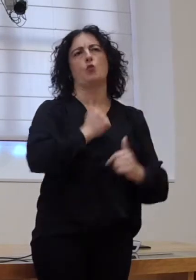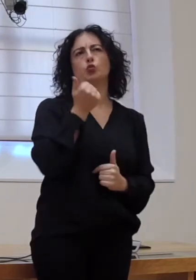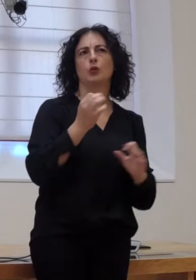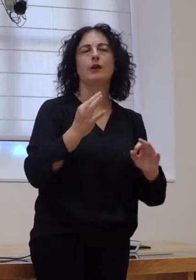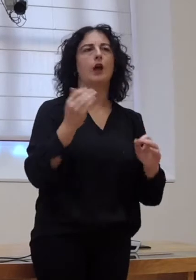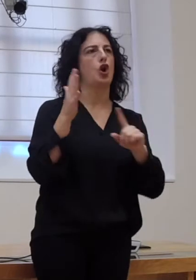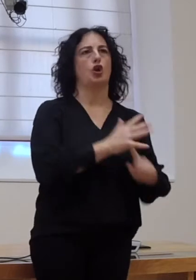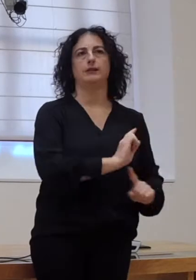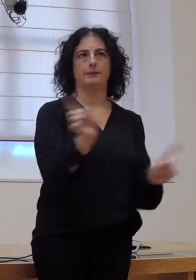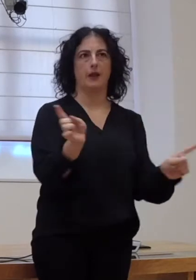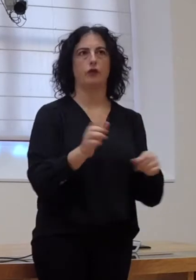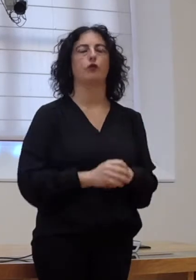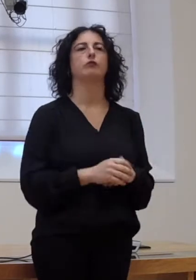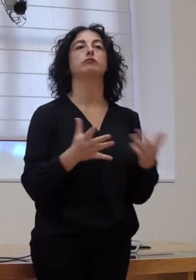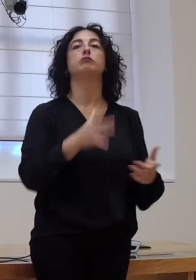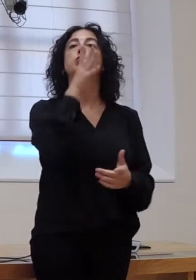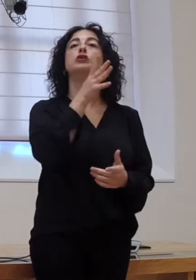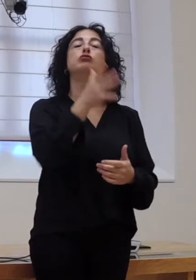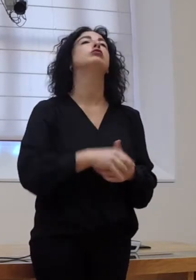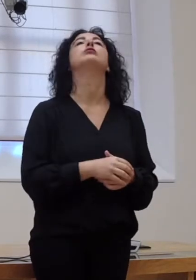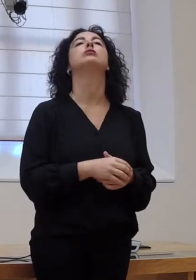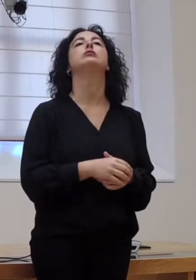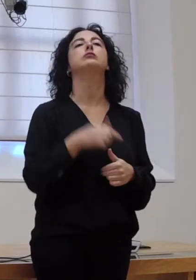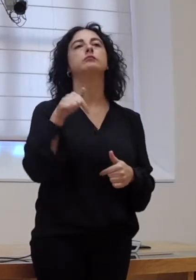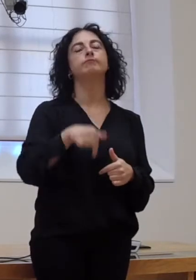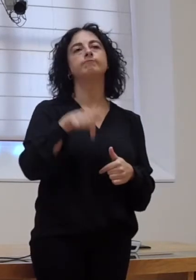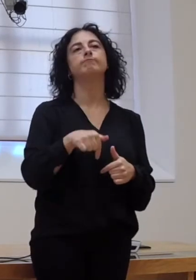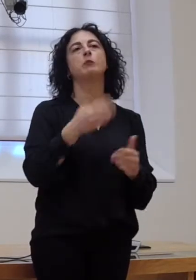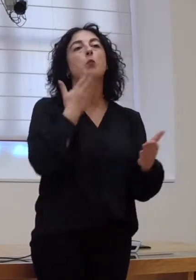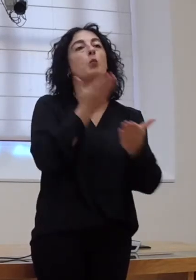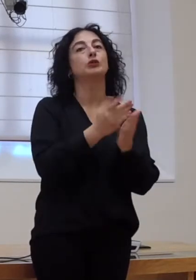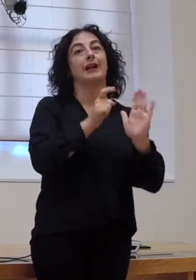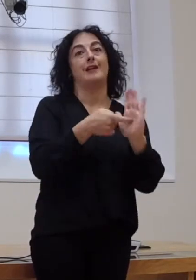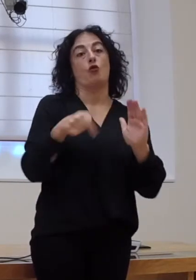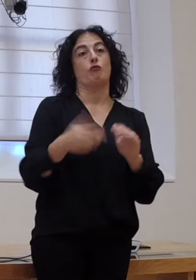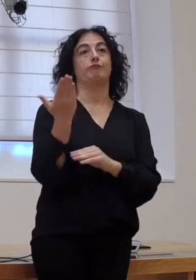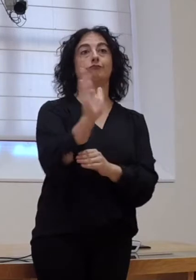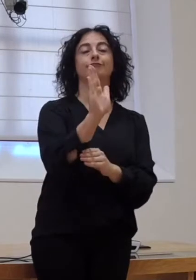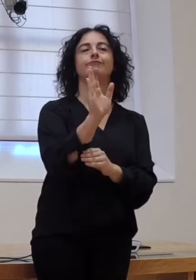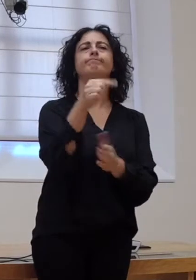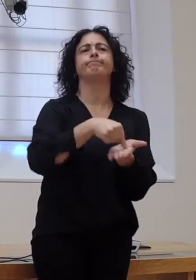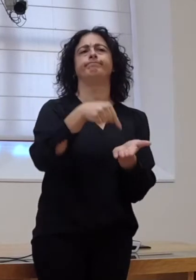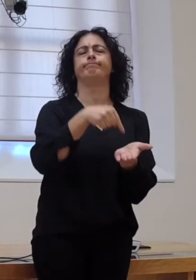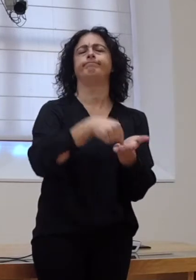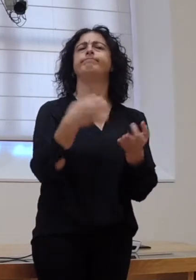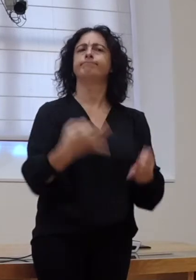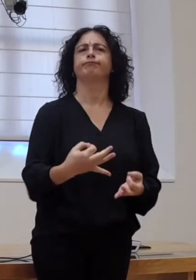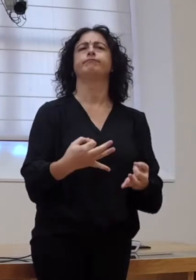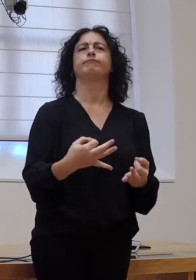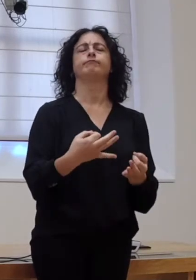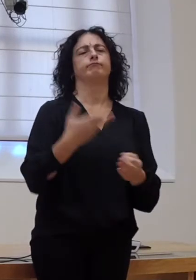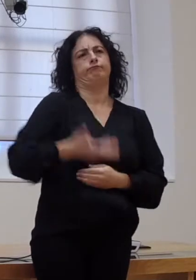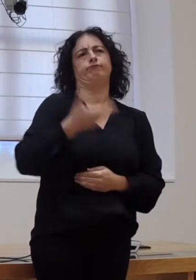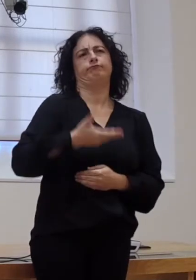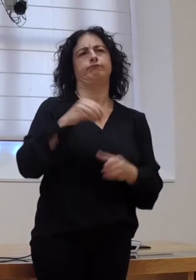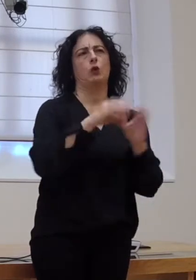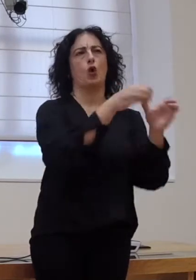discriminación. Así, pois, esta proposta de lei que presentamos é unha reivindicación esencial dos